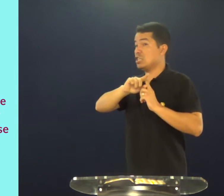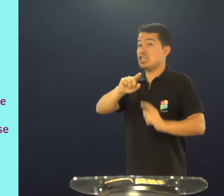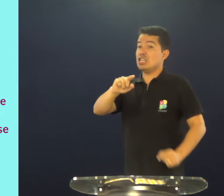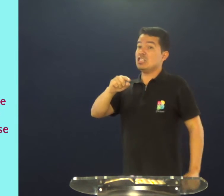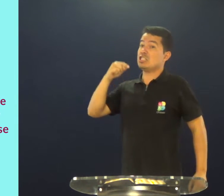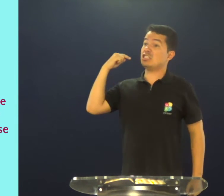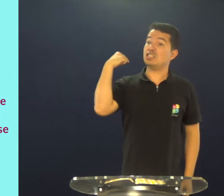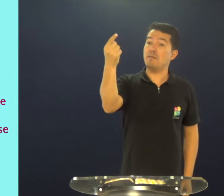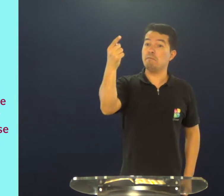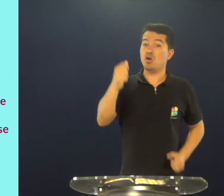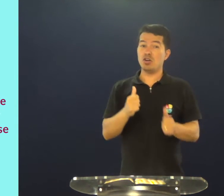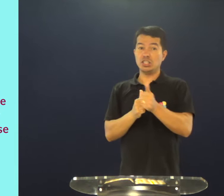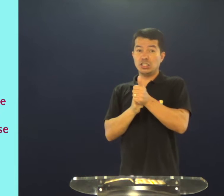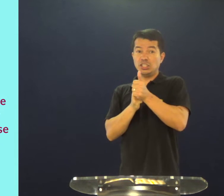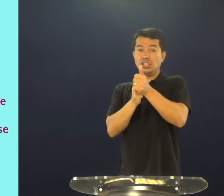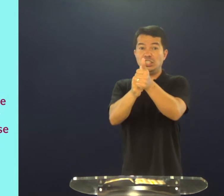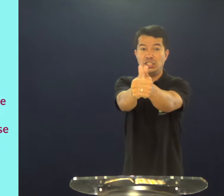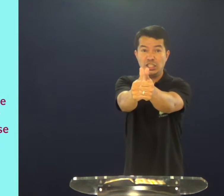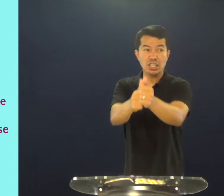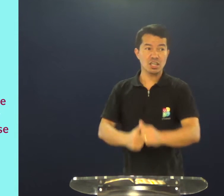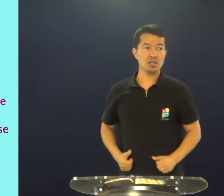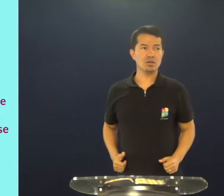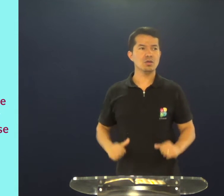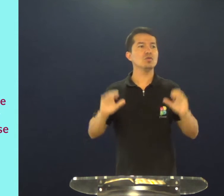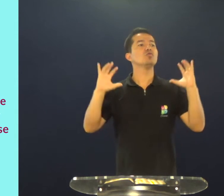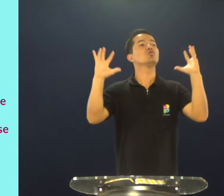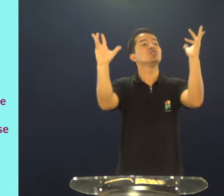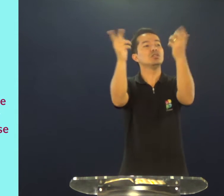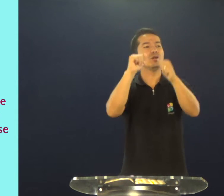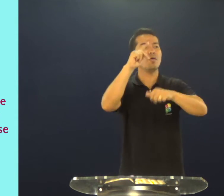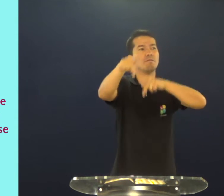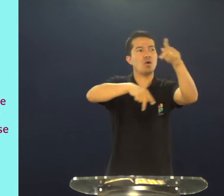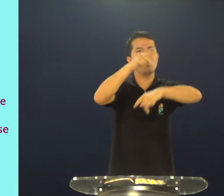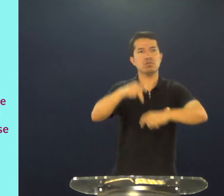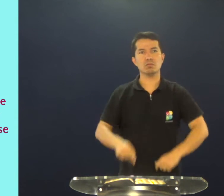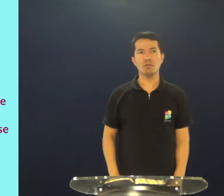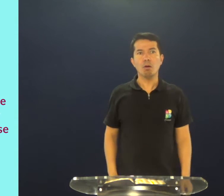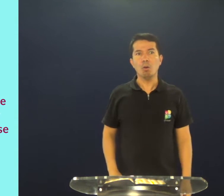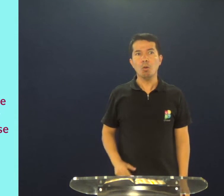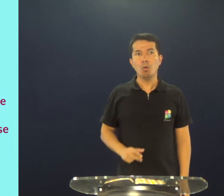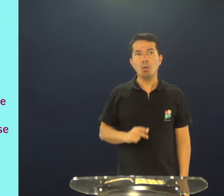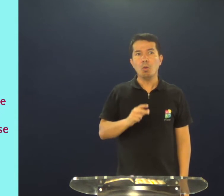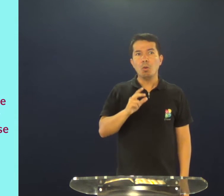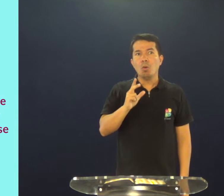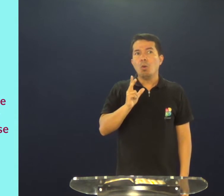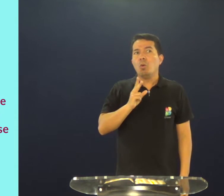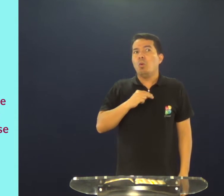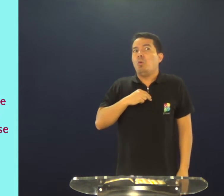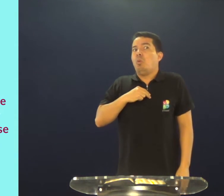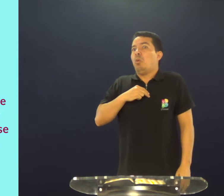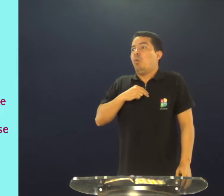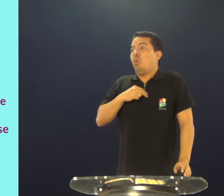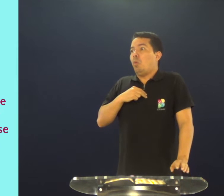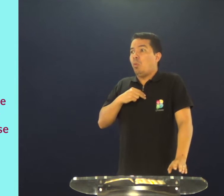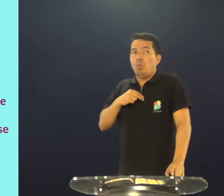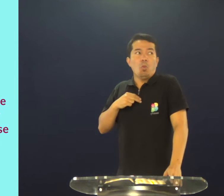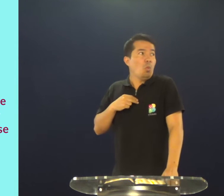cruz, e siga-me, o que aconteceu com esse povo, que estava ali?